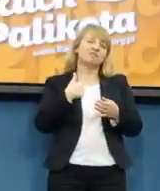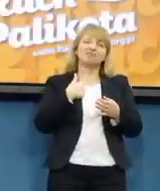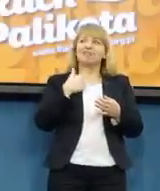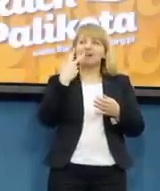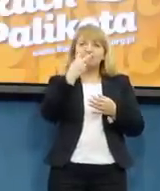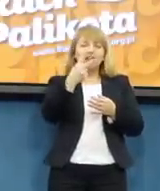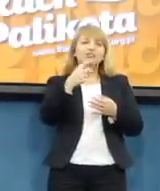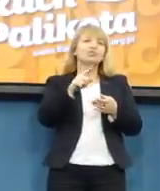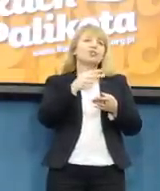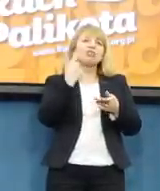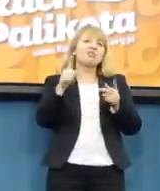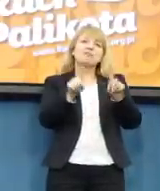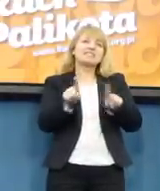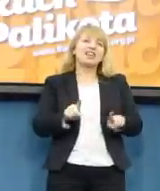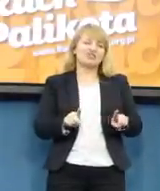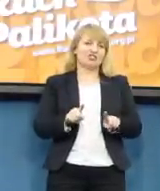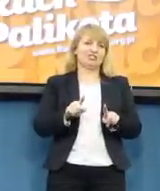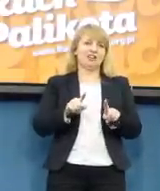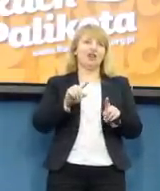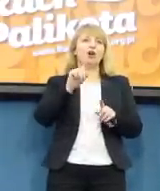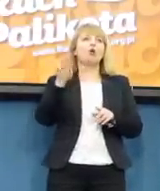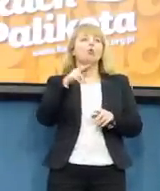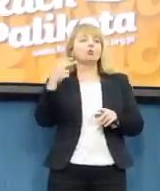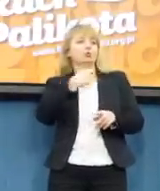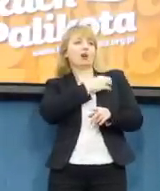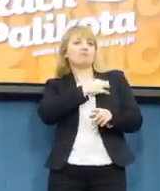one wprowadzone w interesie niepłodnych par.